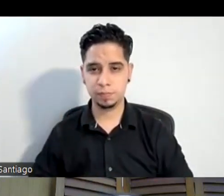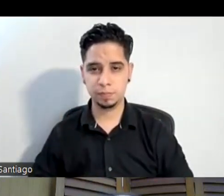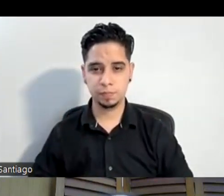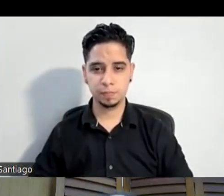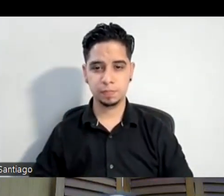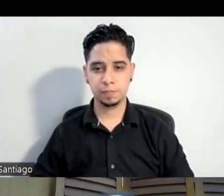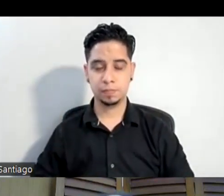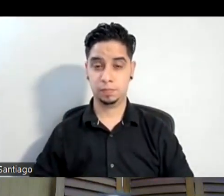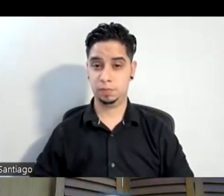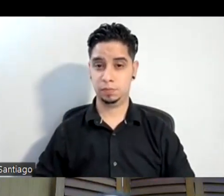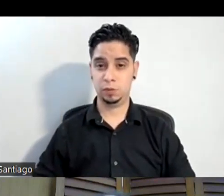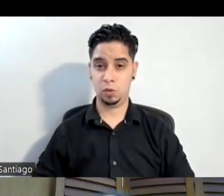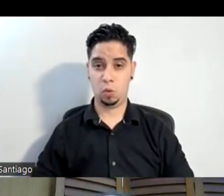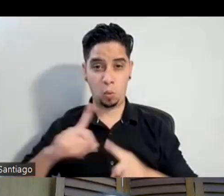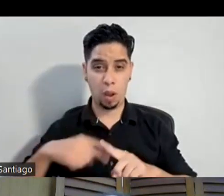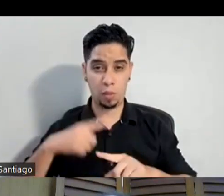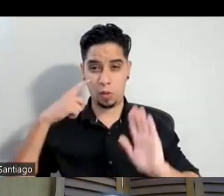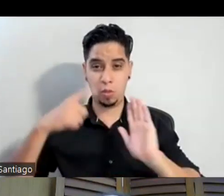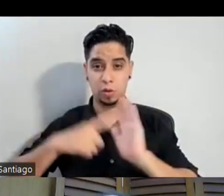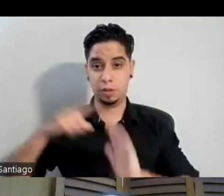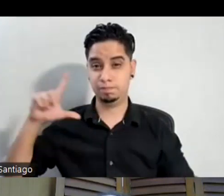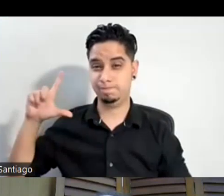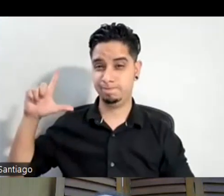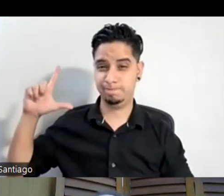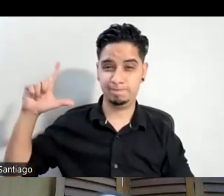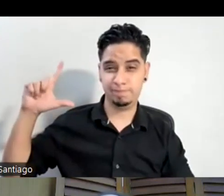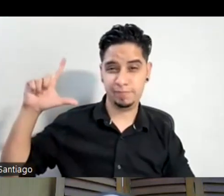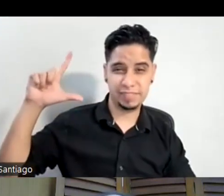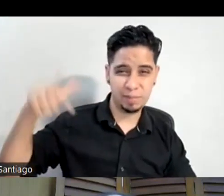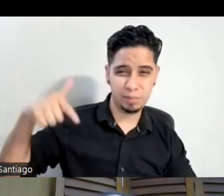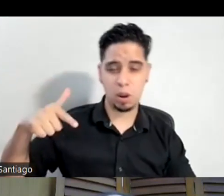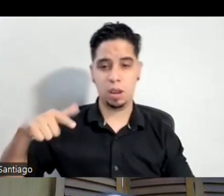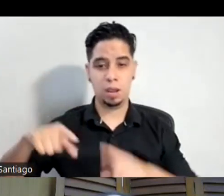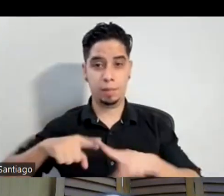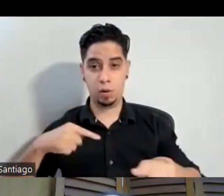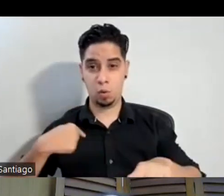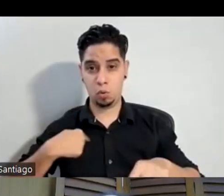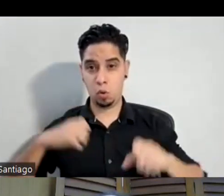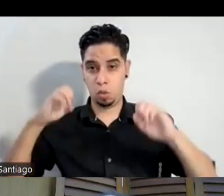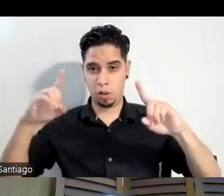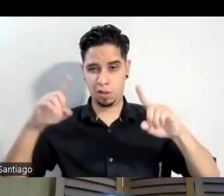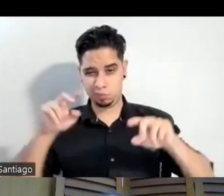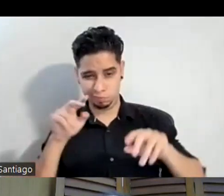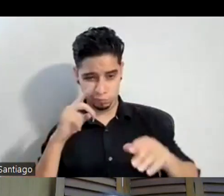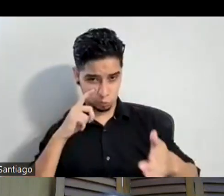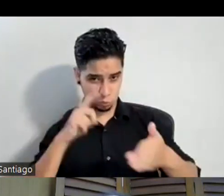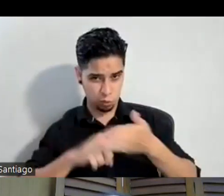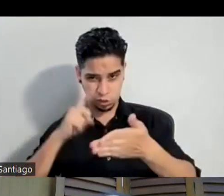cuenta tal vez tiempo después o años después pero uno como educador uno se da cuenta de la transformación de esos